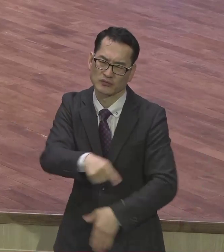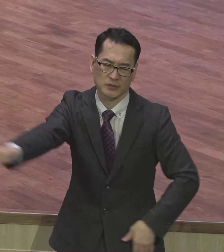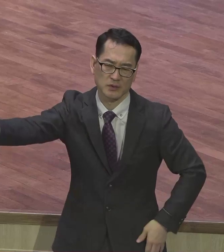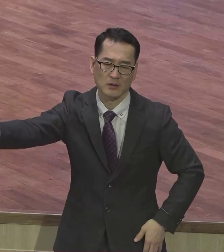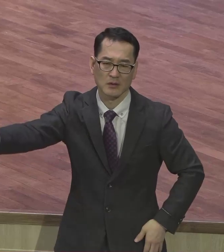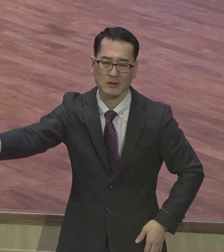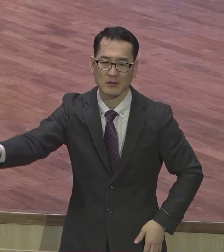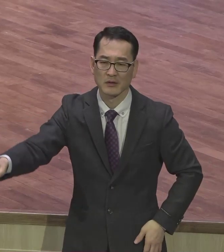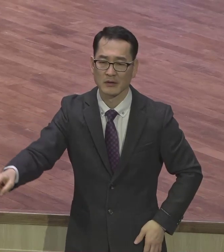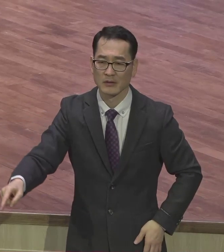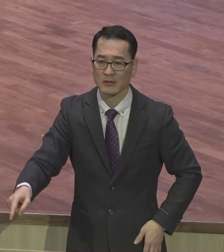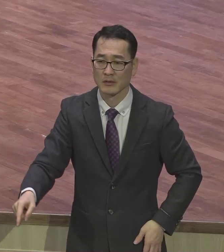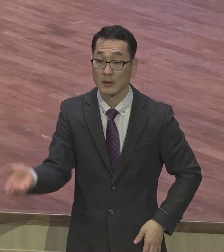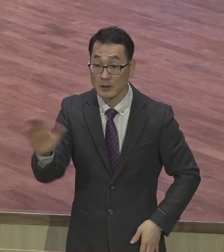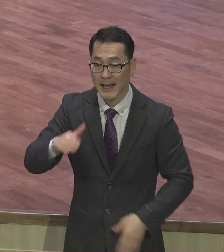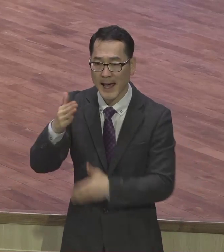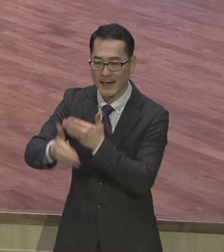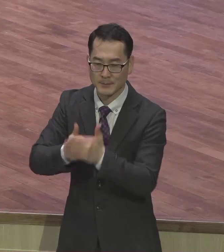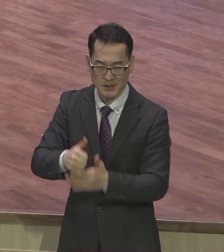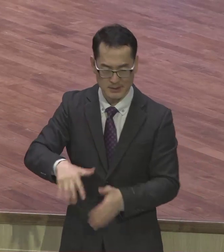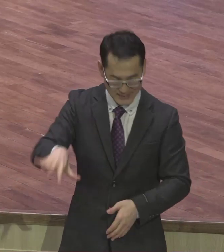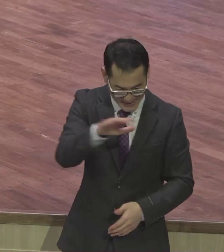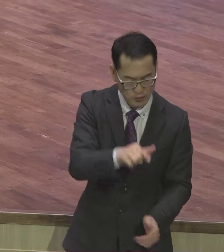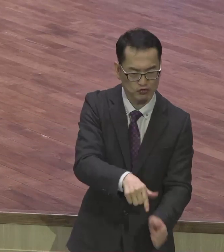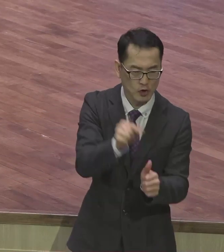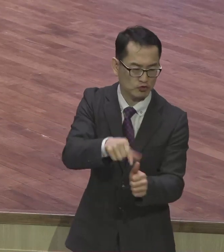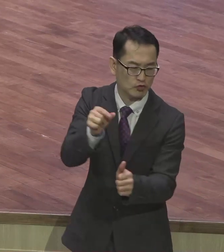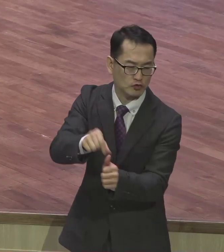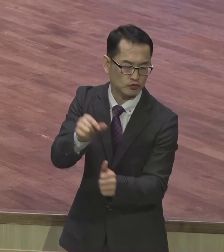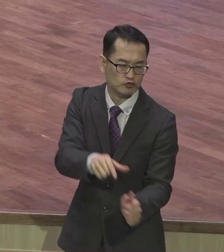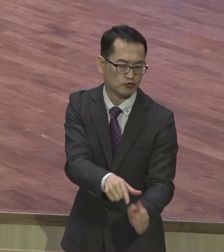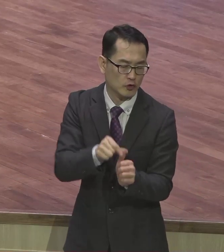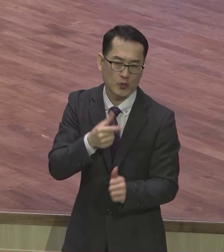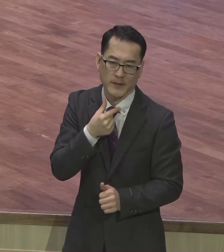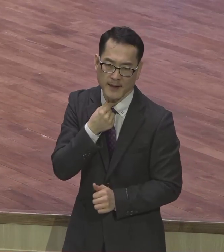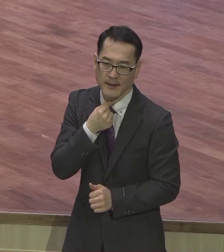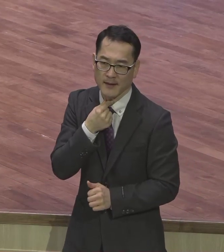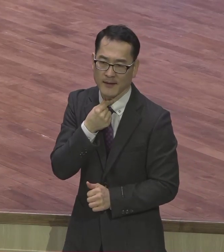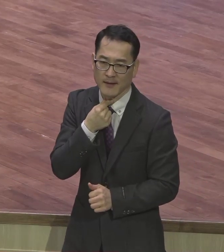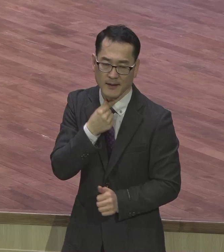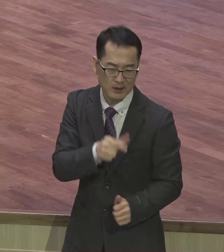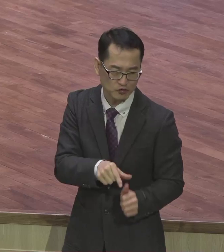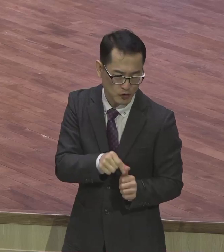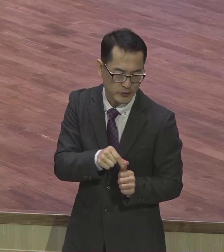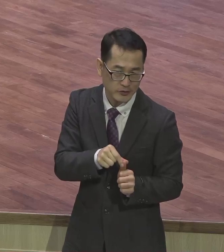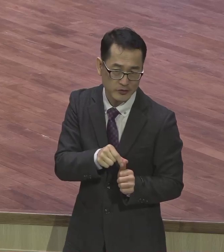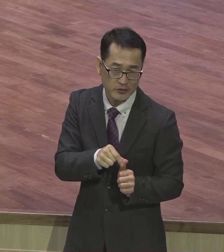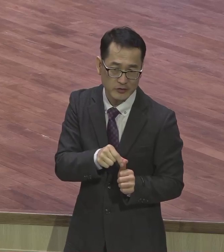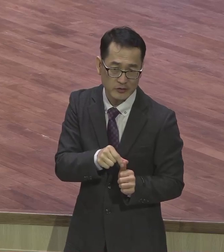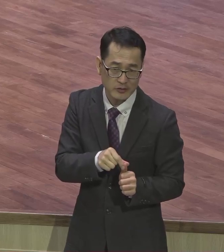구원하기로 작정해서 구원하기로 작정 각정한 이 놀라운 사실